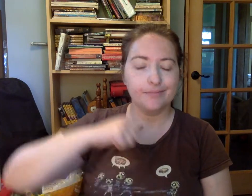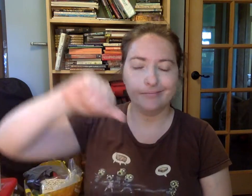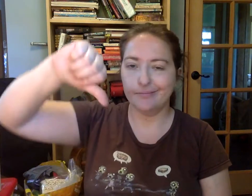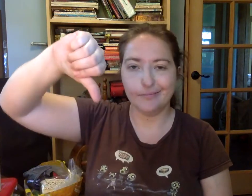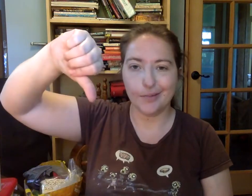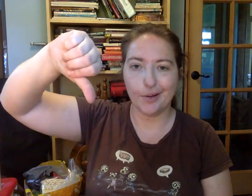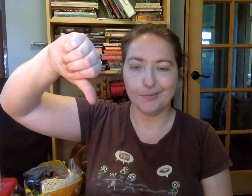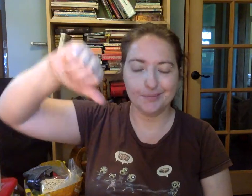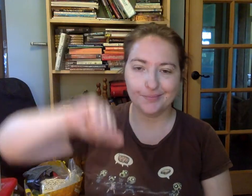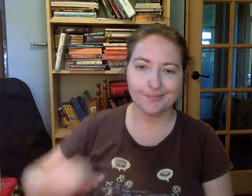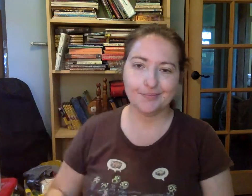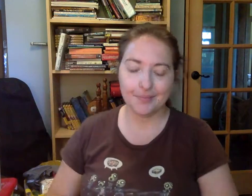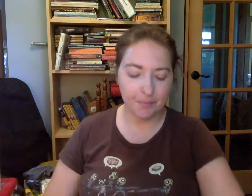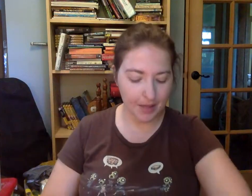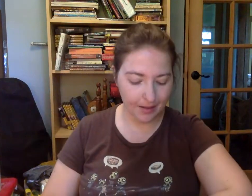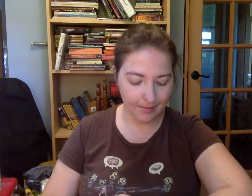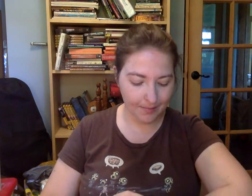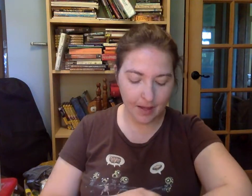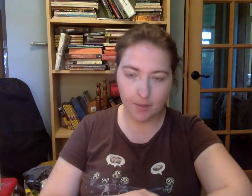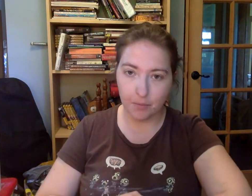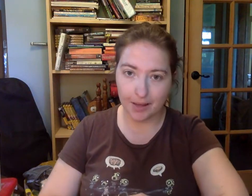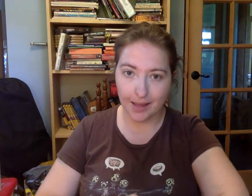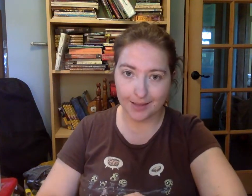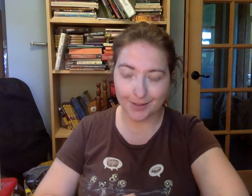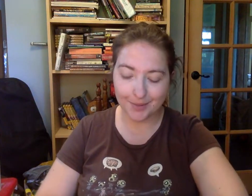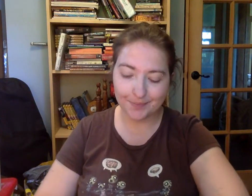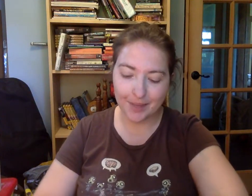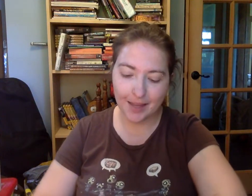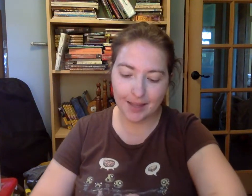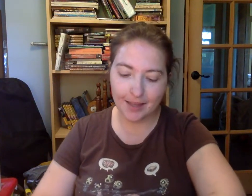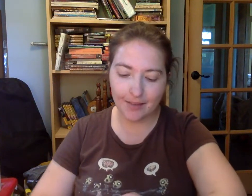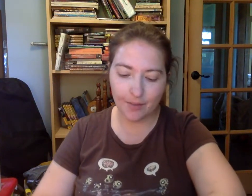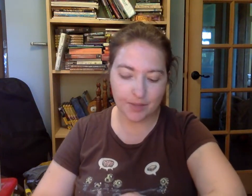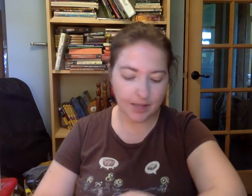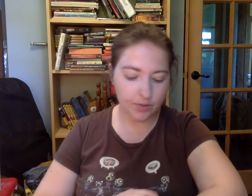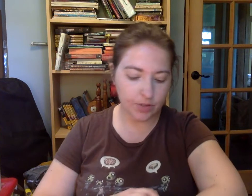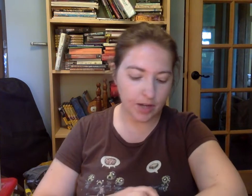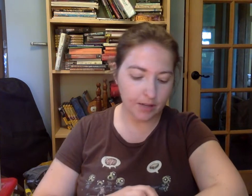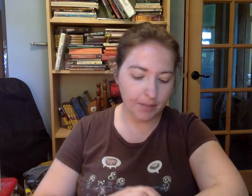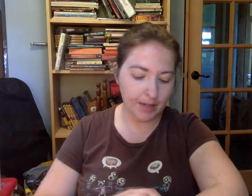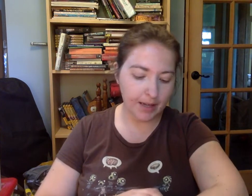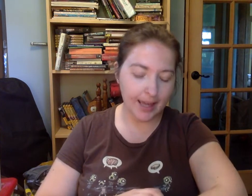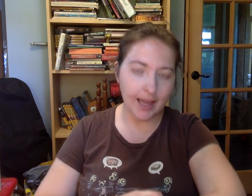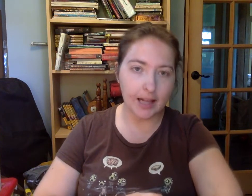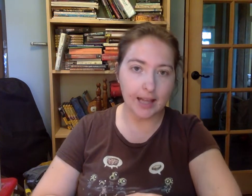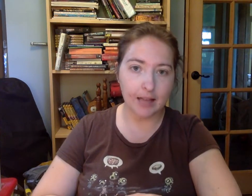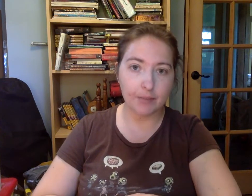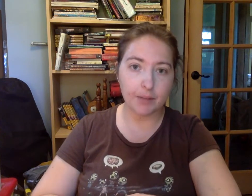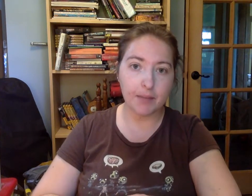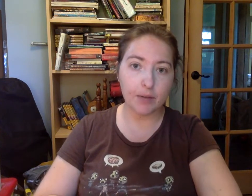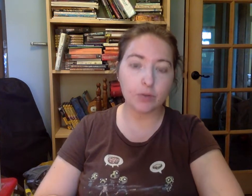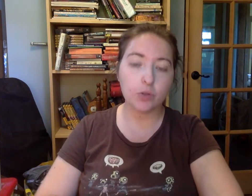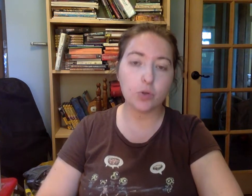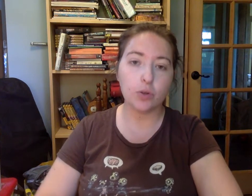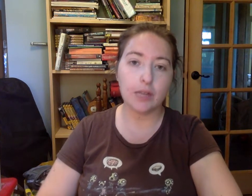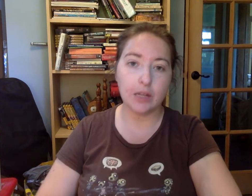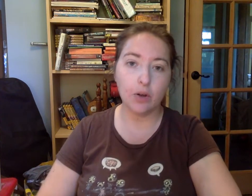No. Bien. Buen hecho. Ya vamos a escuchar para el primero sonido